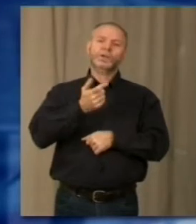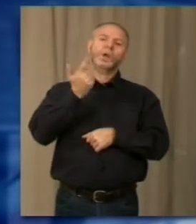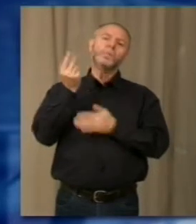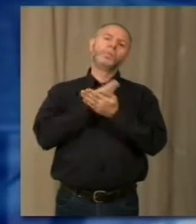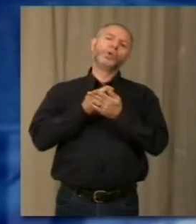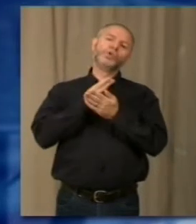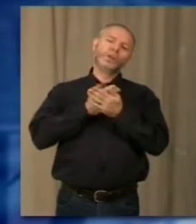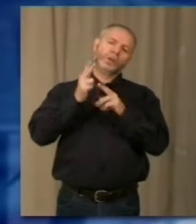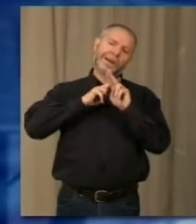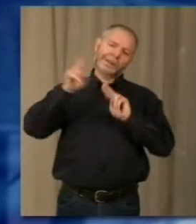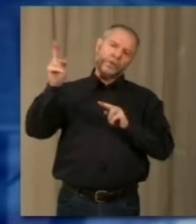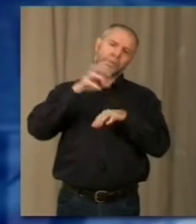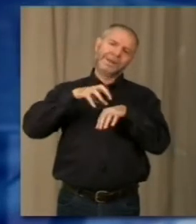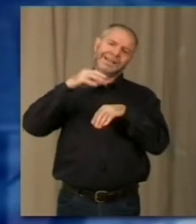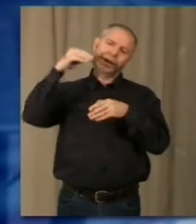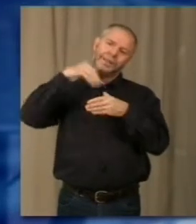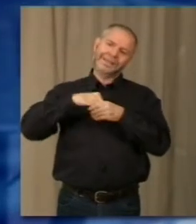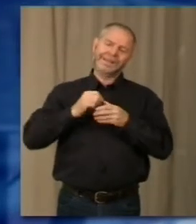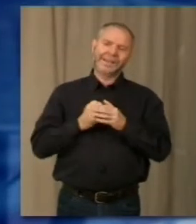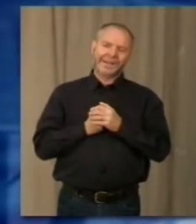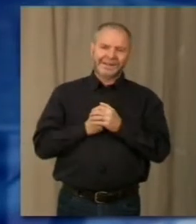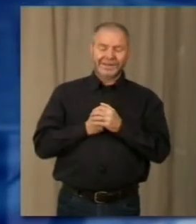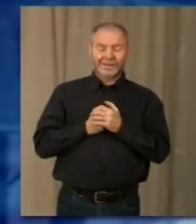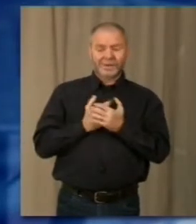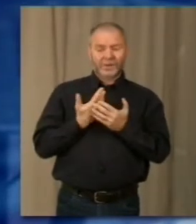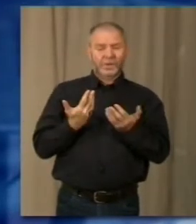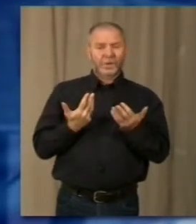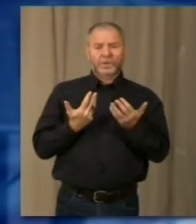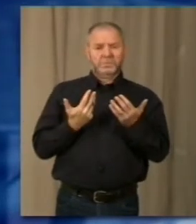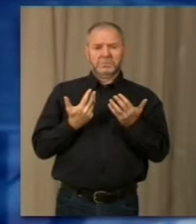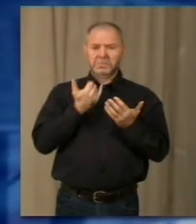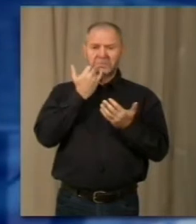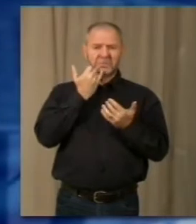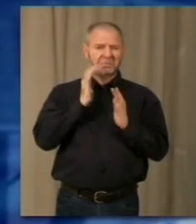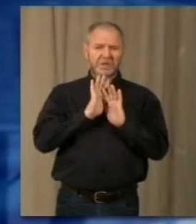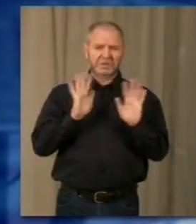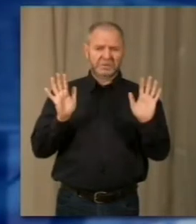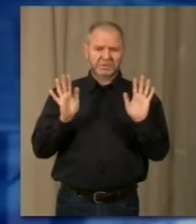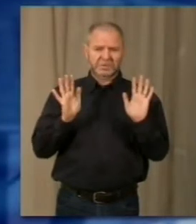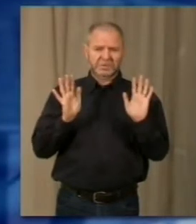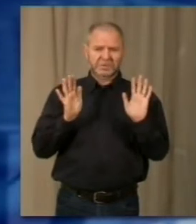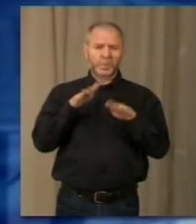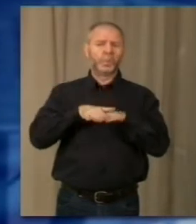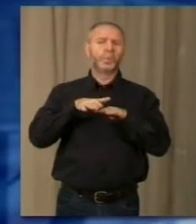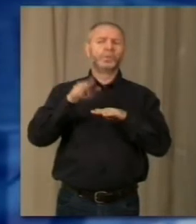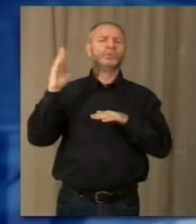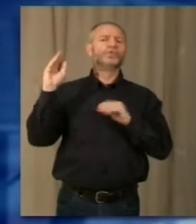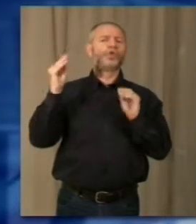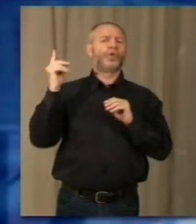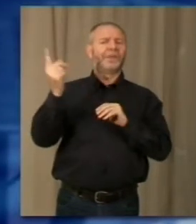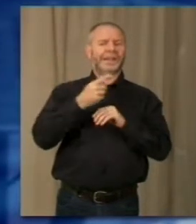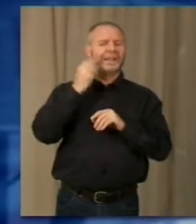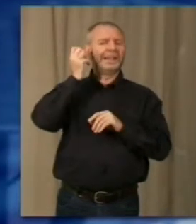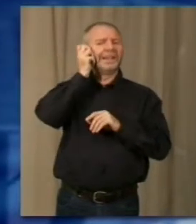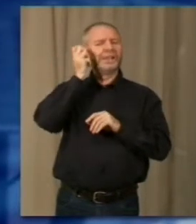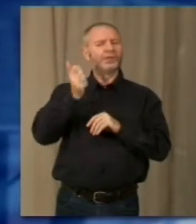Ministero dell'Interno e del Ministro dell'Interno, per cui con uno strumento normalmente utilizzato dai ragazzi, il